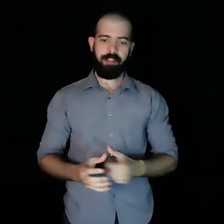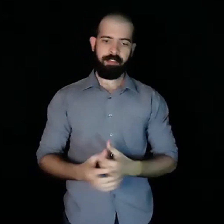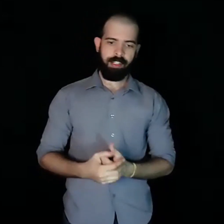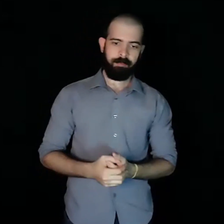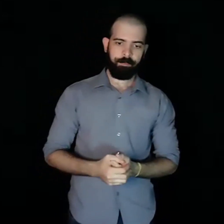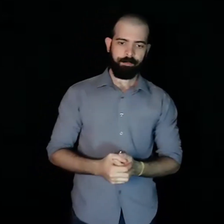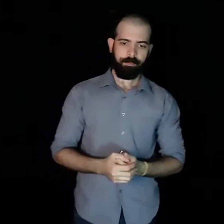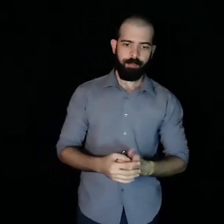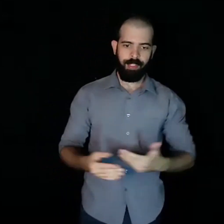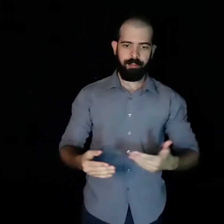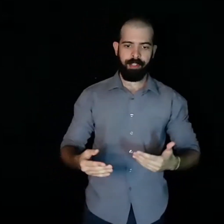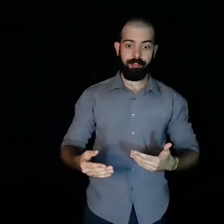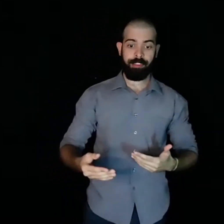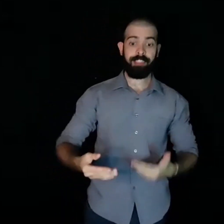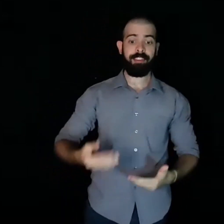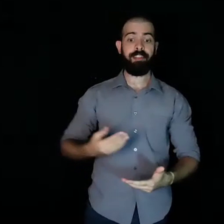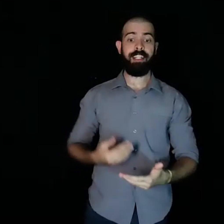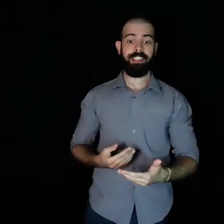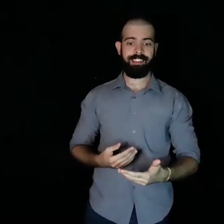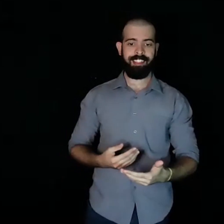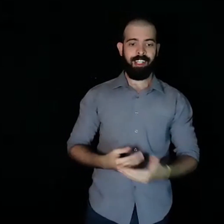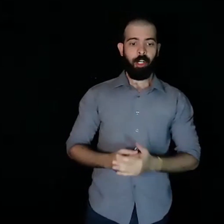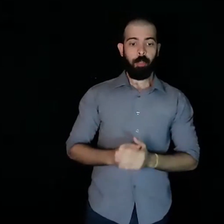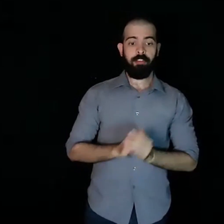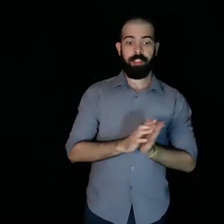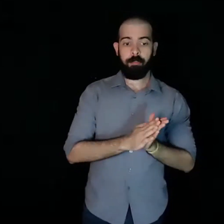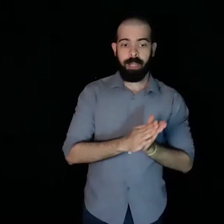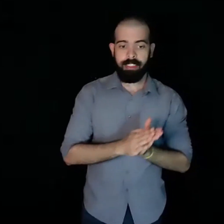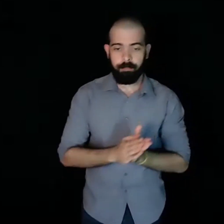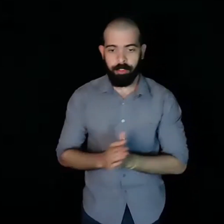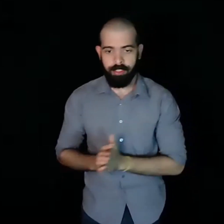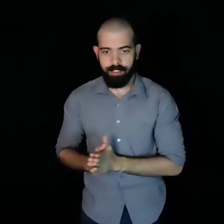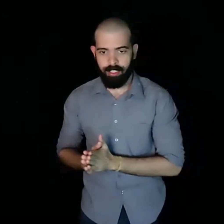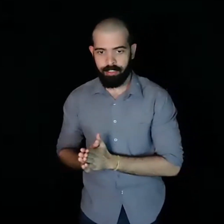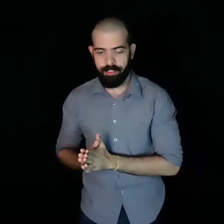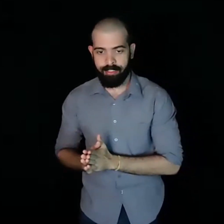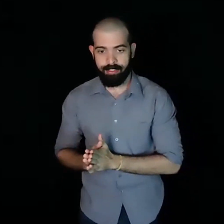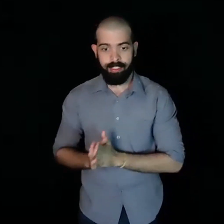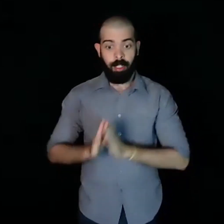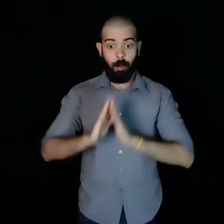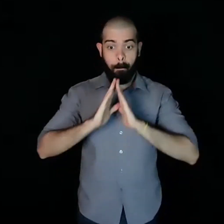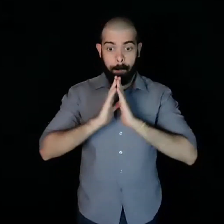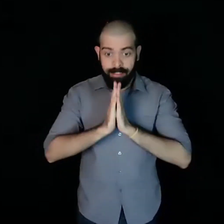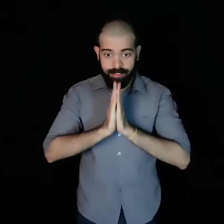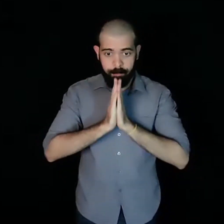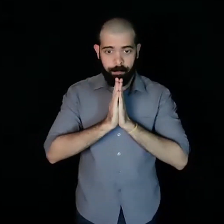levário, o levário do gesto que vem antes. O movimento mais importante da regência, o principal